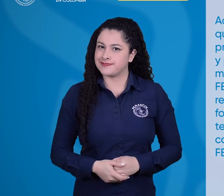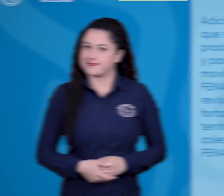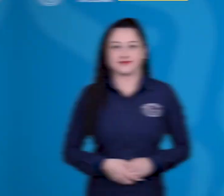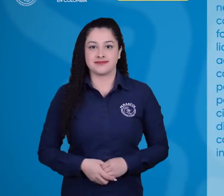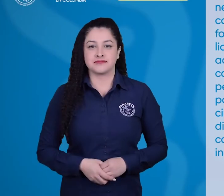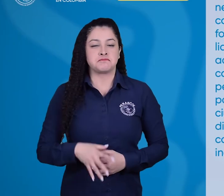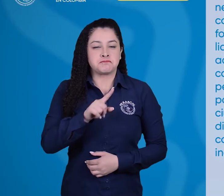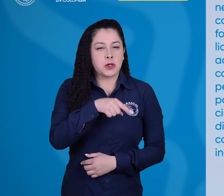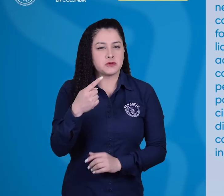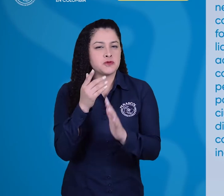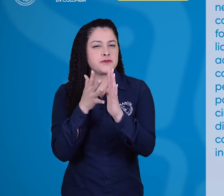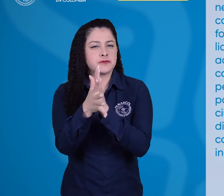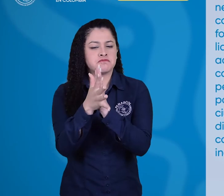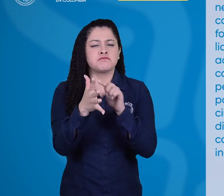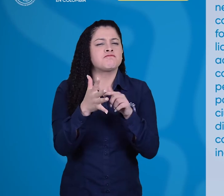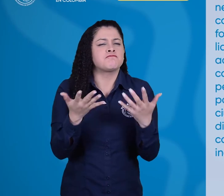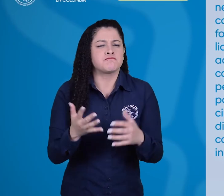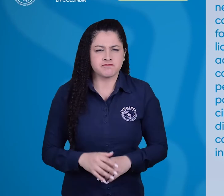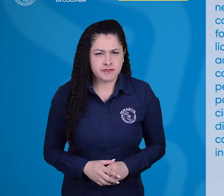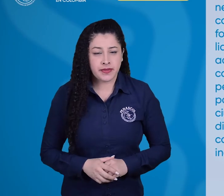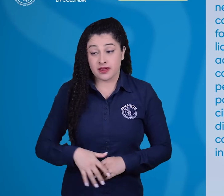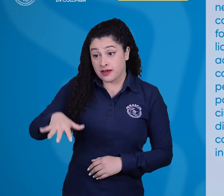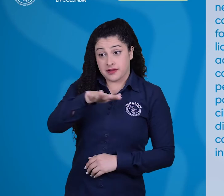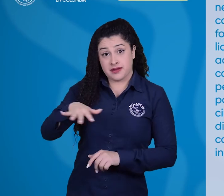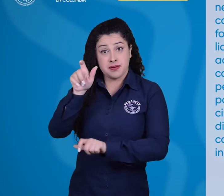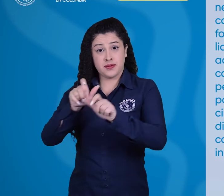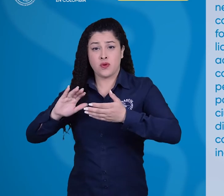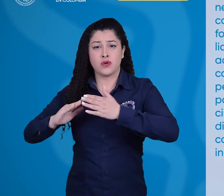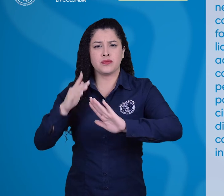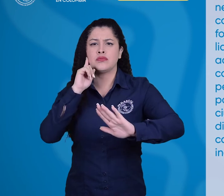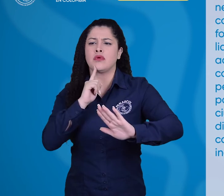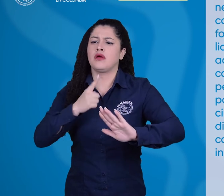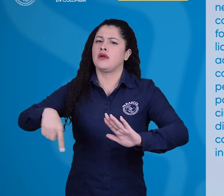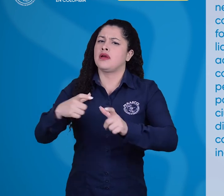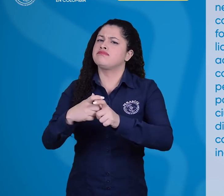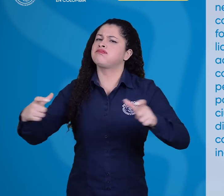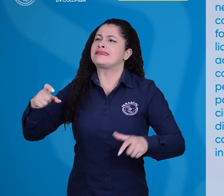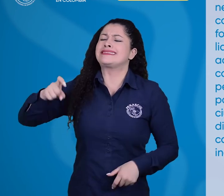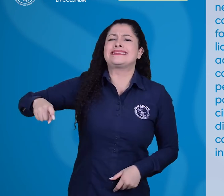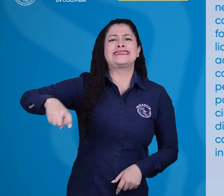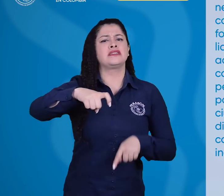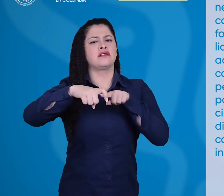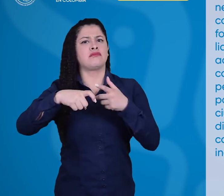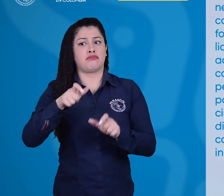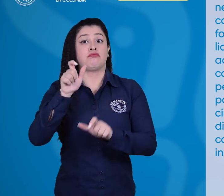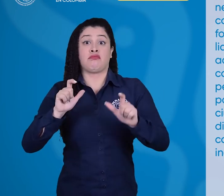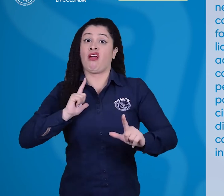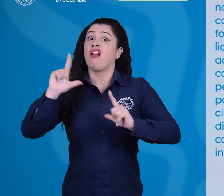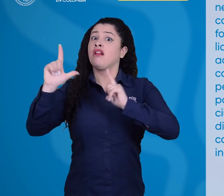De otro lado, hay una necesidad sentida por la comunidad en cuanto a la formación y fortalecimiento de